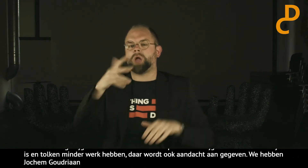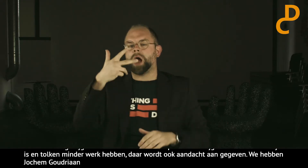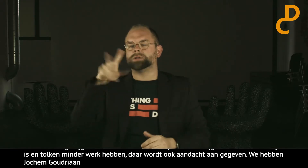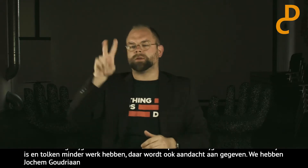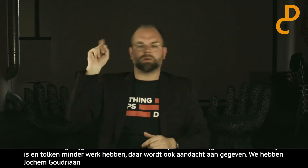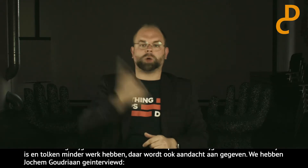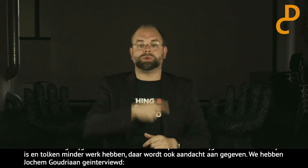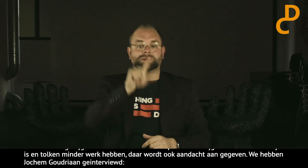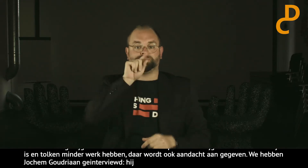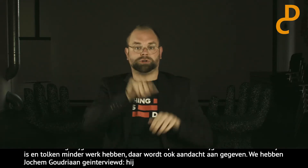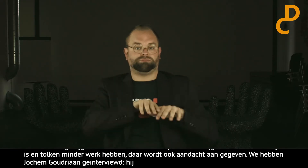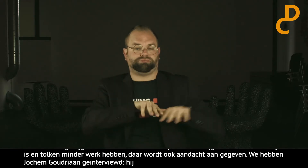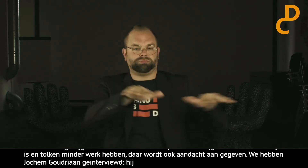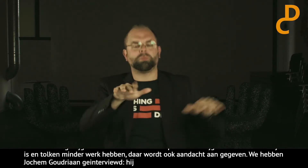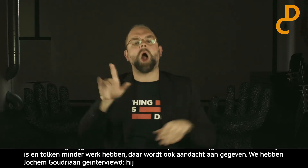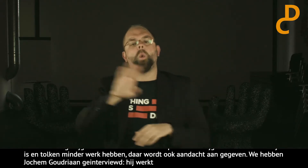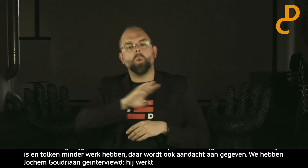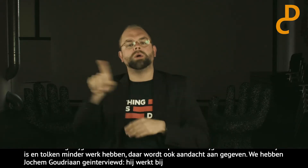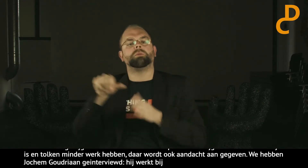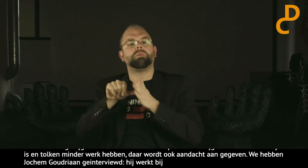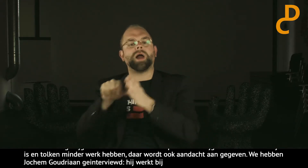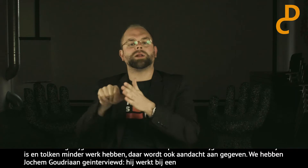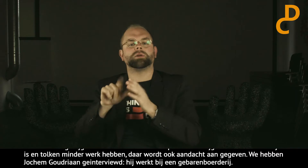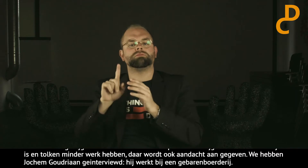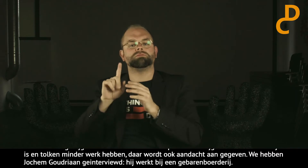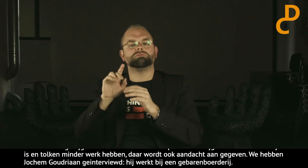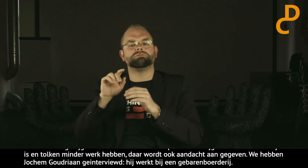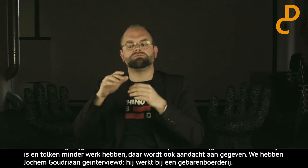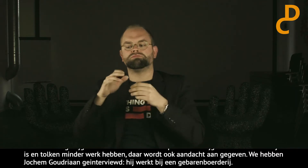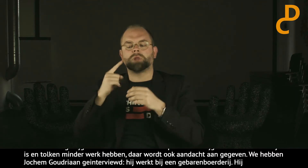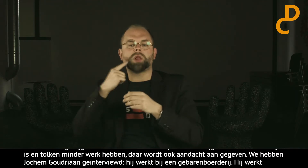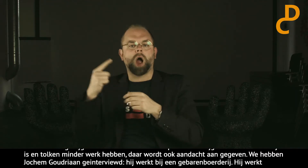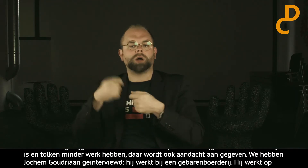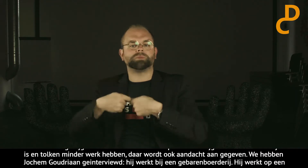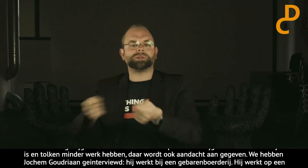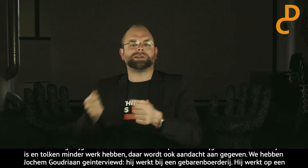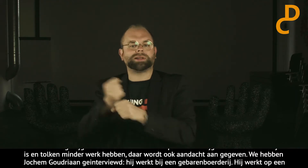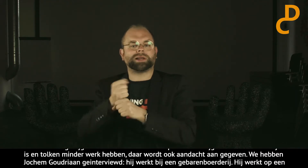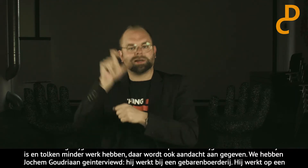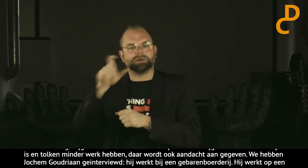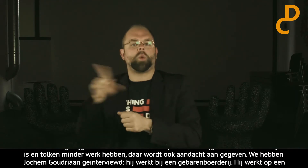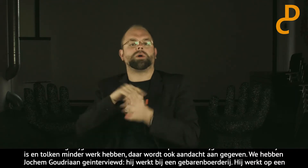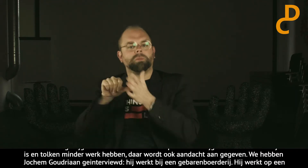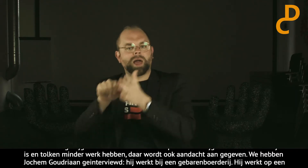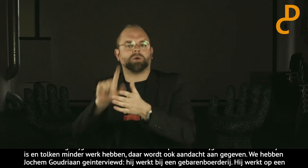kippenboerderij. Met 80.000 kippen. Maar ook bevrijdt hij dagbesteding.